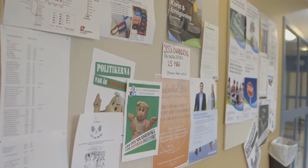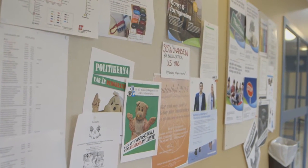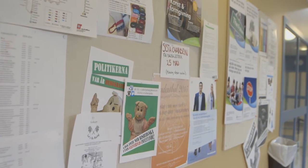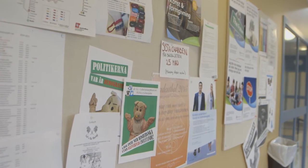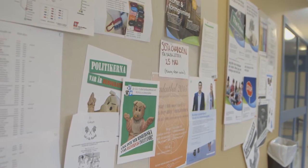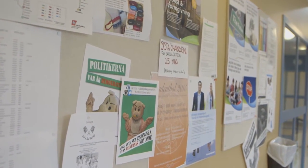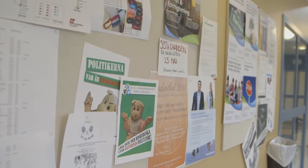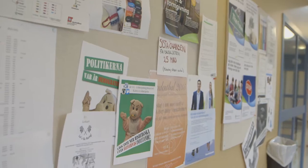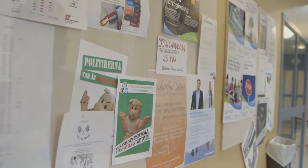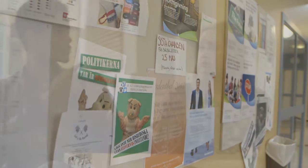Svensktextning.nu